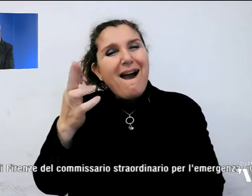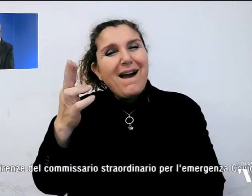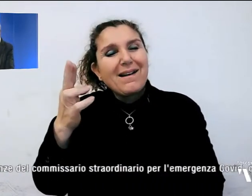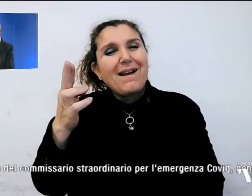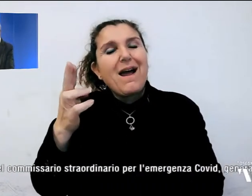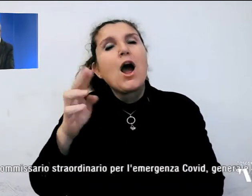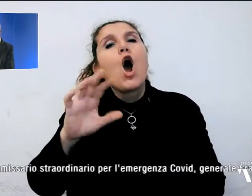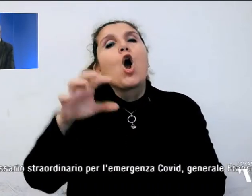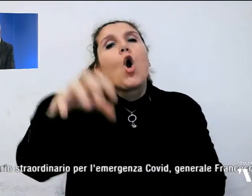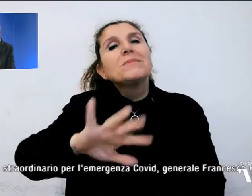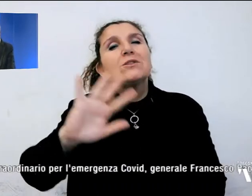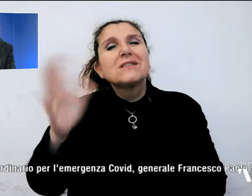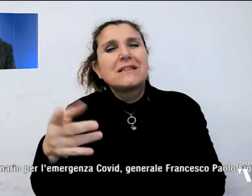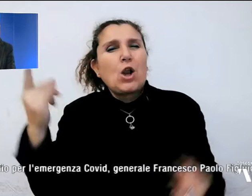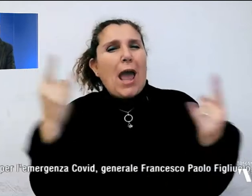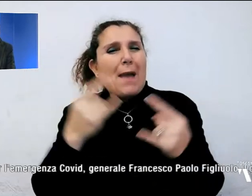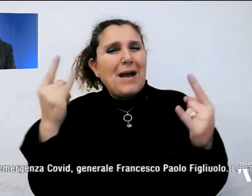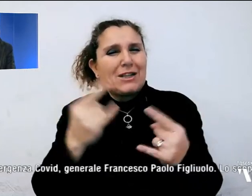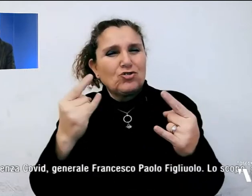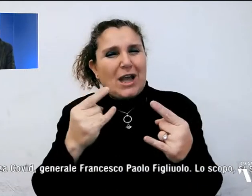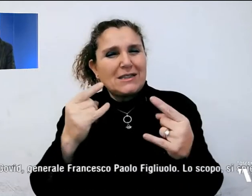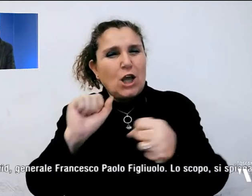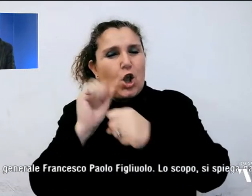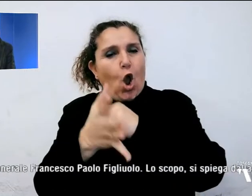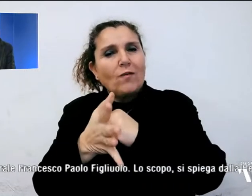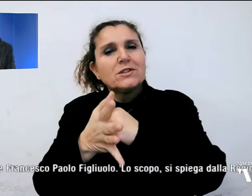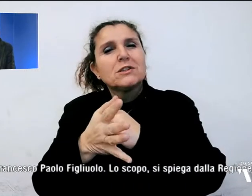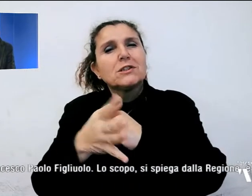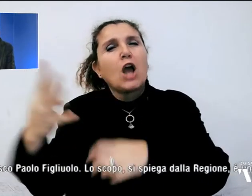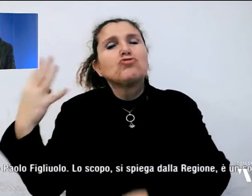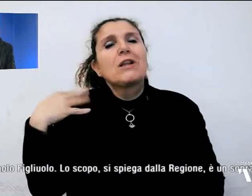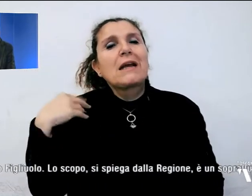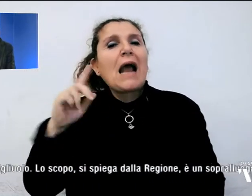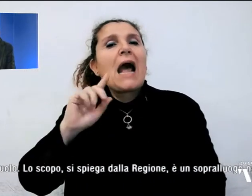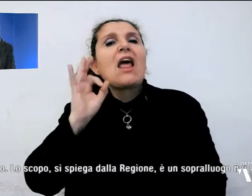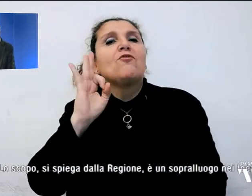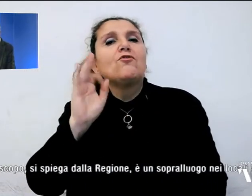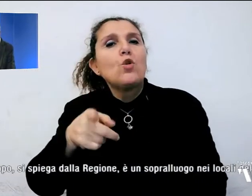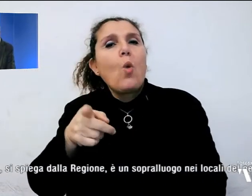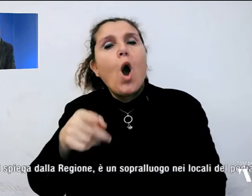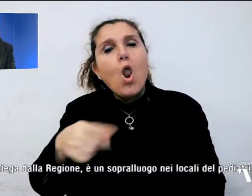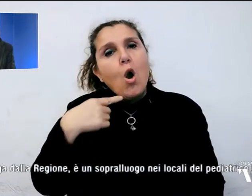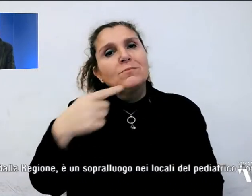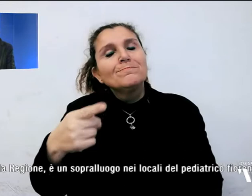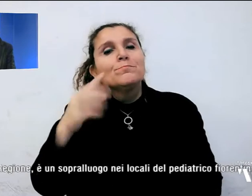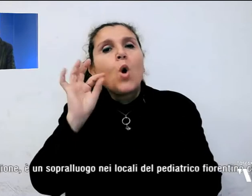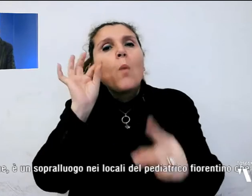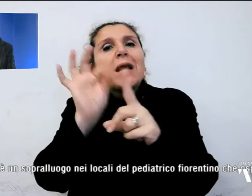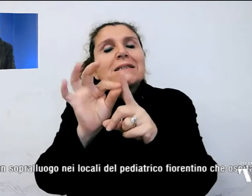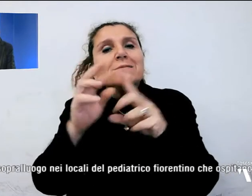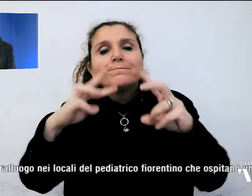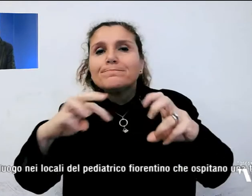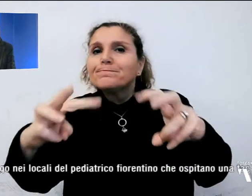straordinario per l'emergenza Covid, il generale Figliuolo. Lo scopo è un sopralluogo nei locali del pediatrico